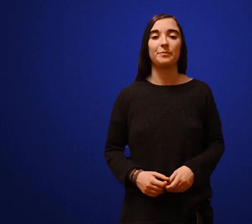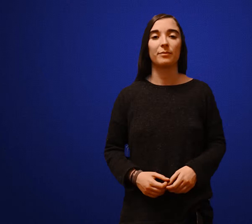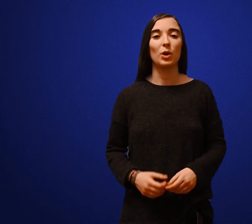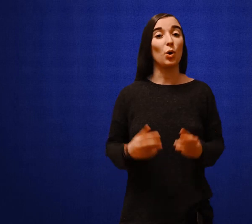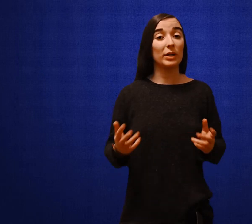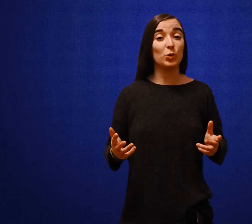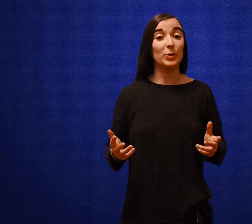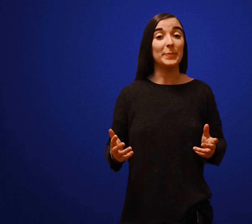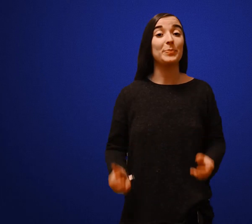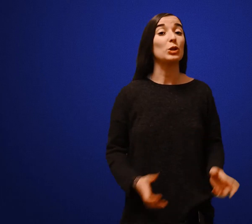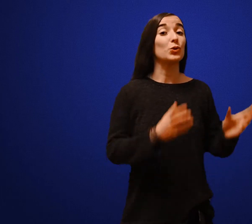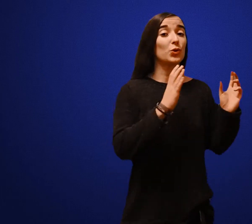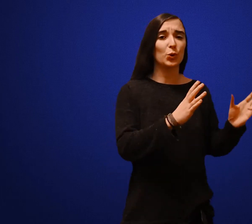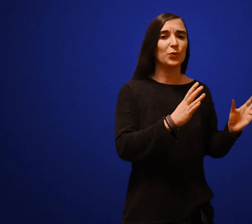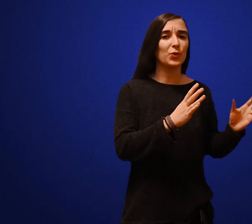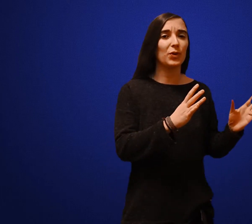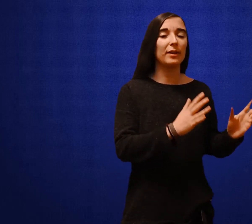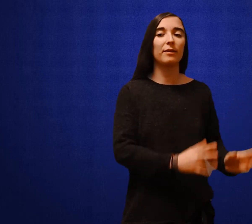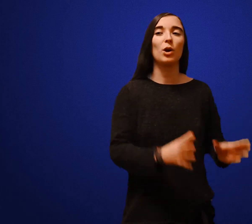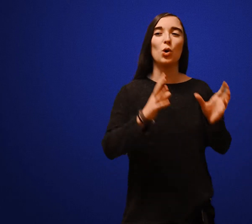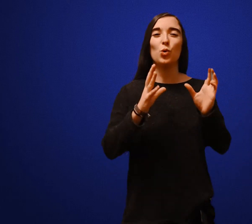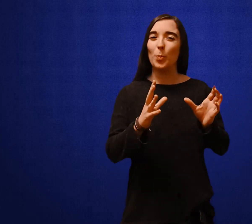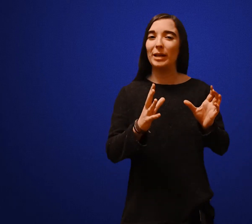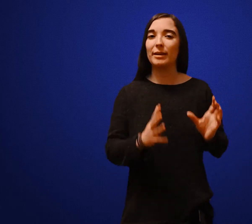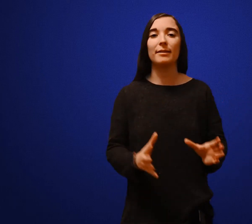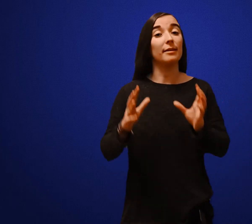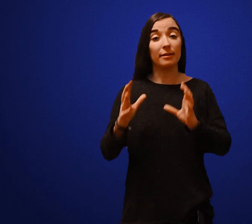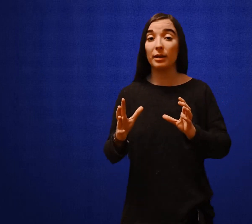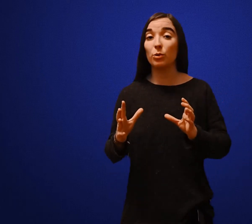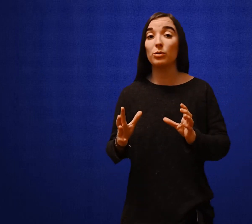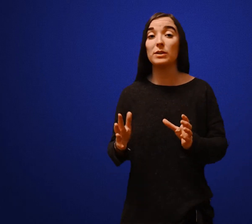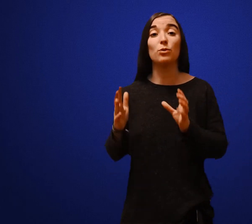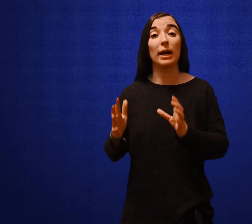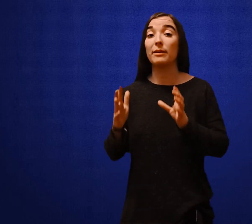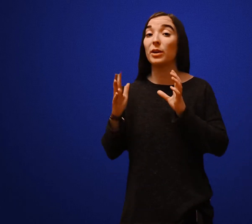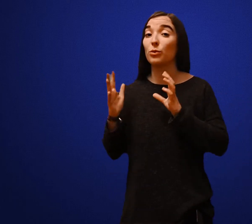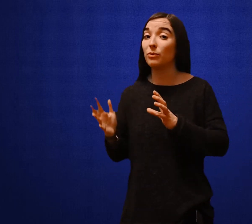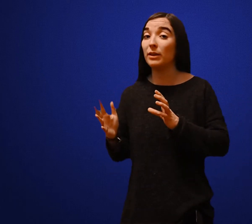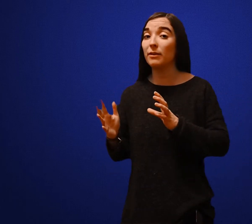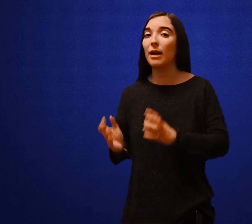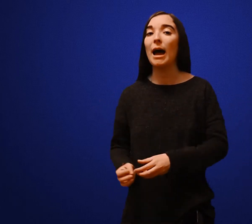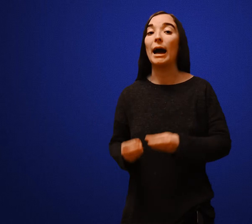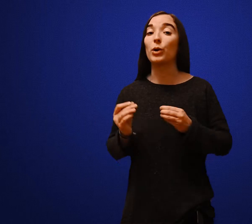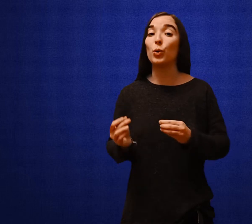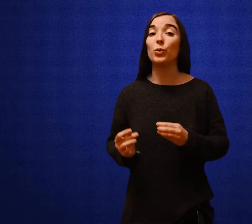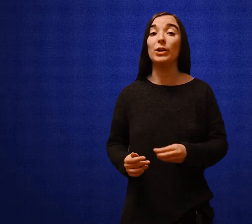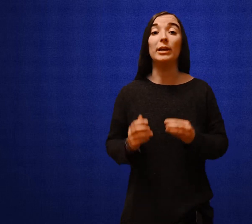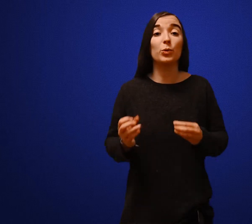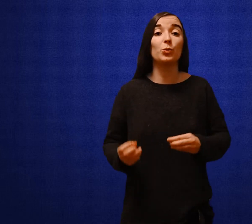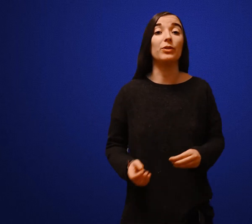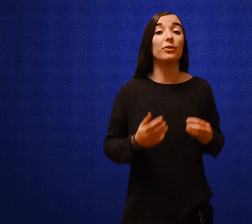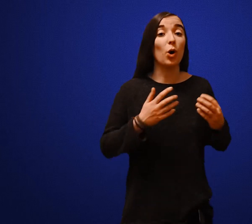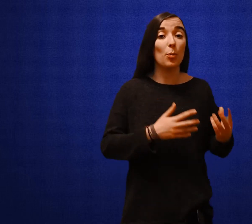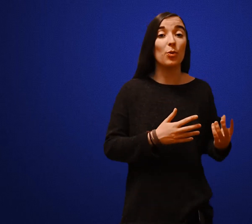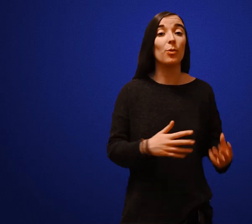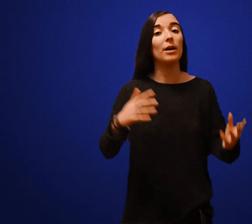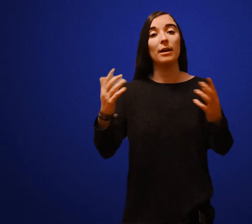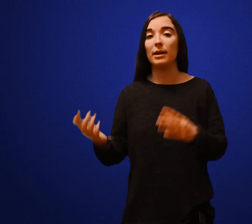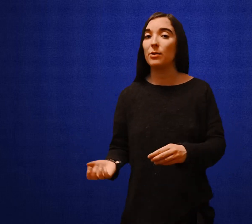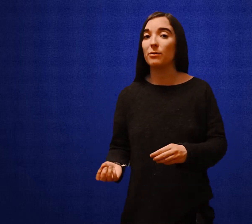En résumé, sans orthophosphate, l'eau maltraitée et très corrosive de la rivière de Flint A corrodé les conduites en plomb et en